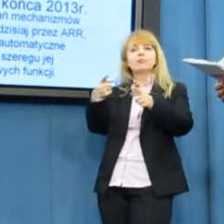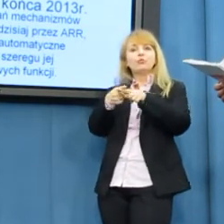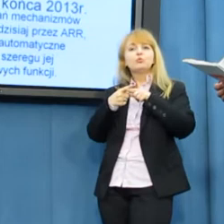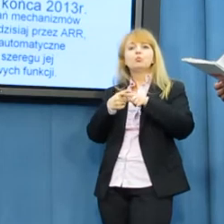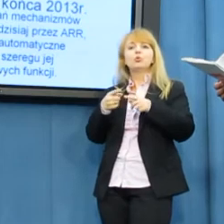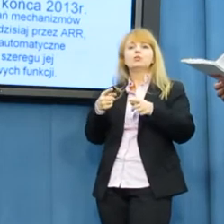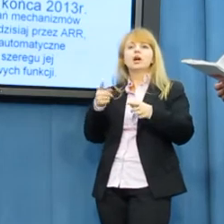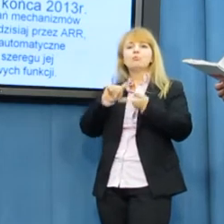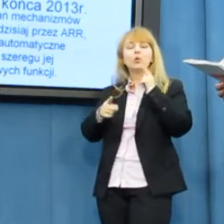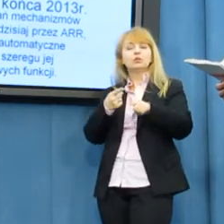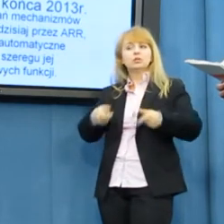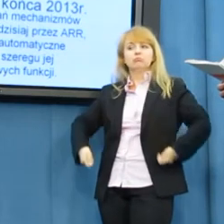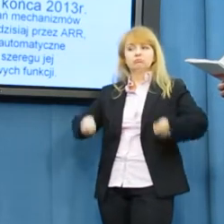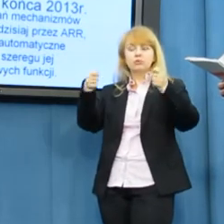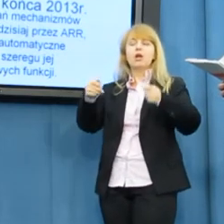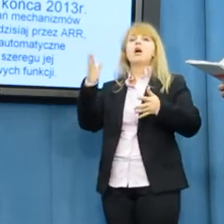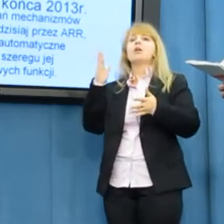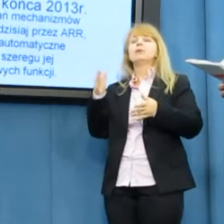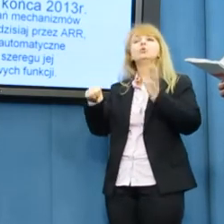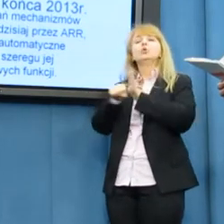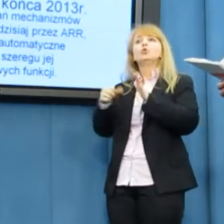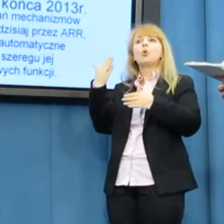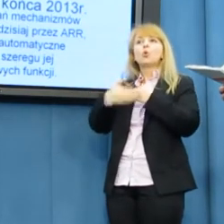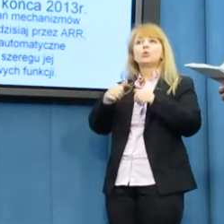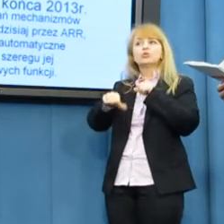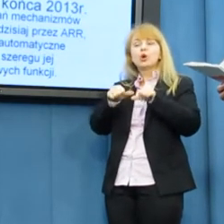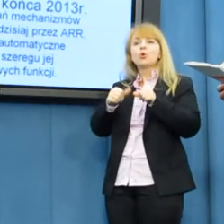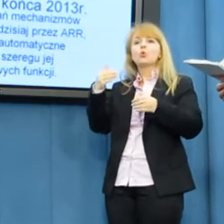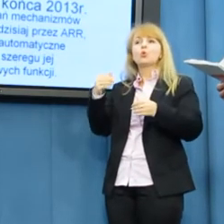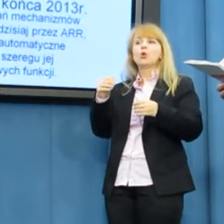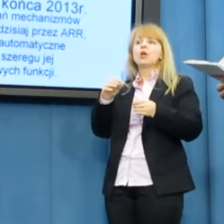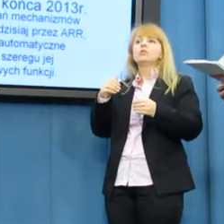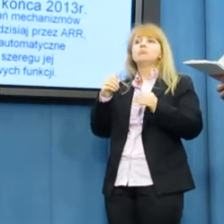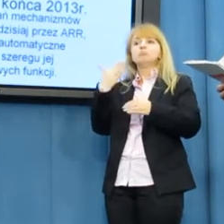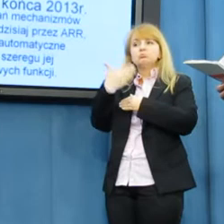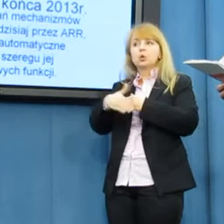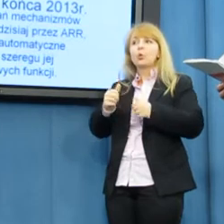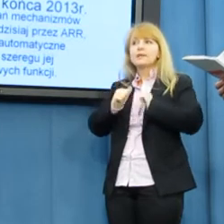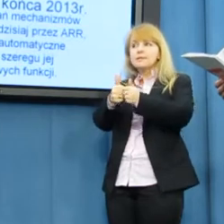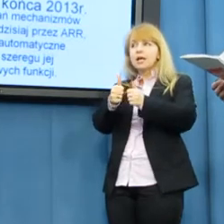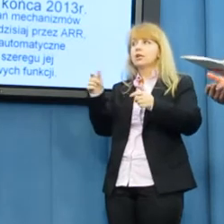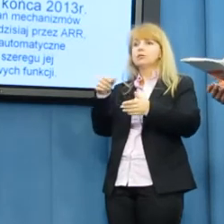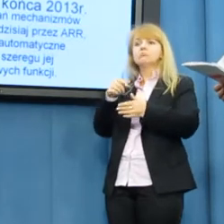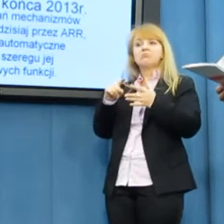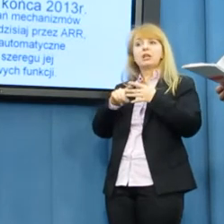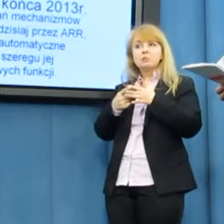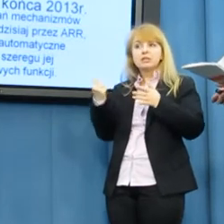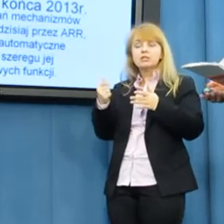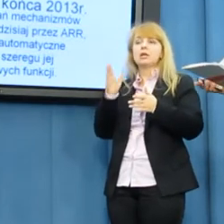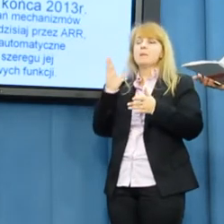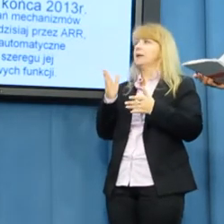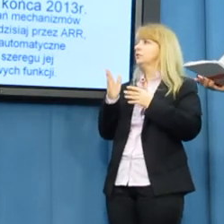końca 2013 roku zakończenie zadań mechanizmów administrowanych dzisiaj przez Agencję Rynku Rolnego, co spowoduje